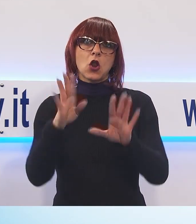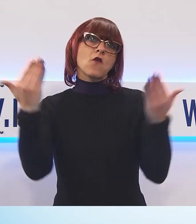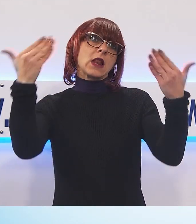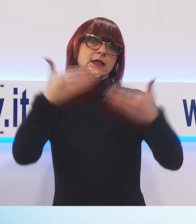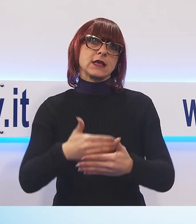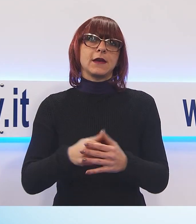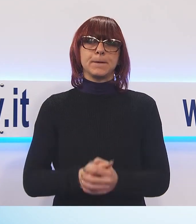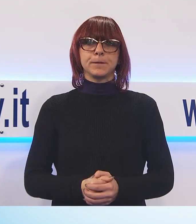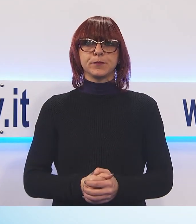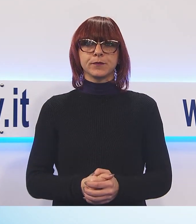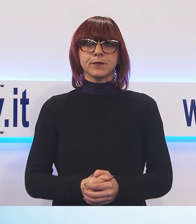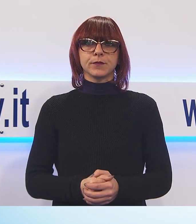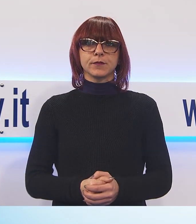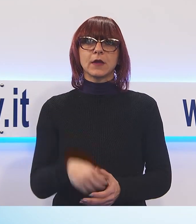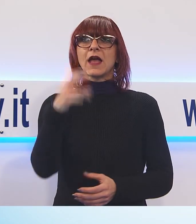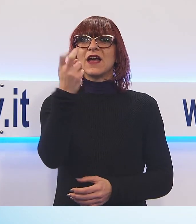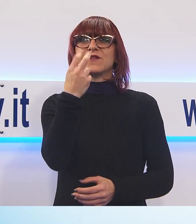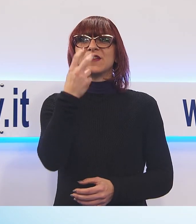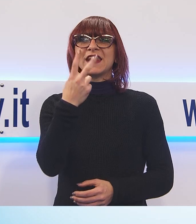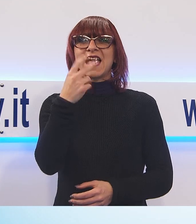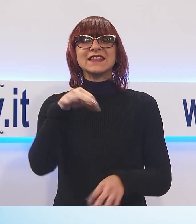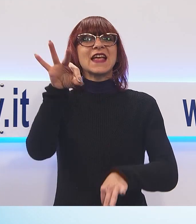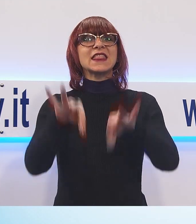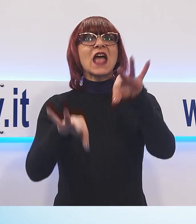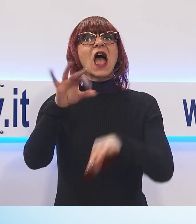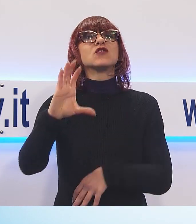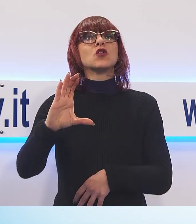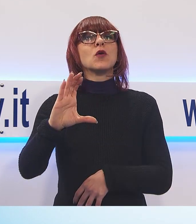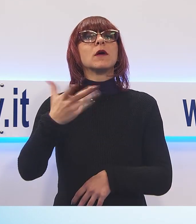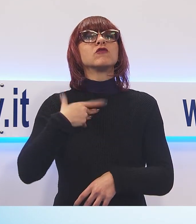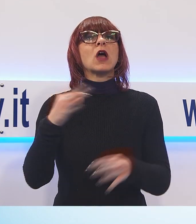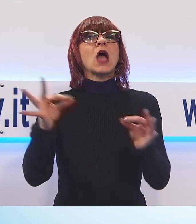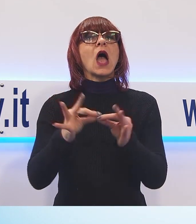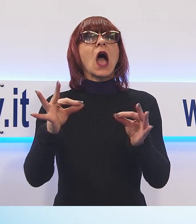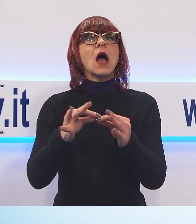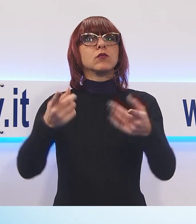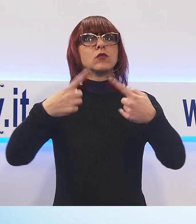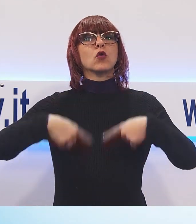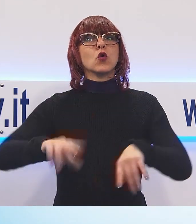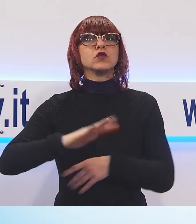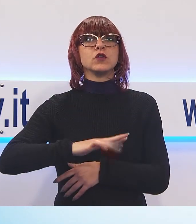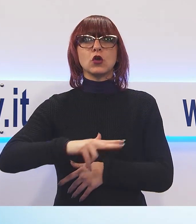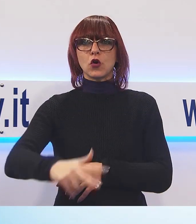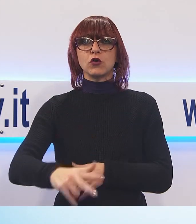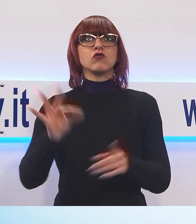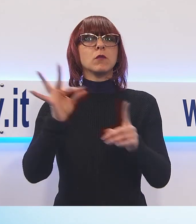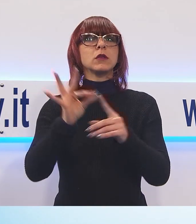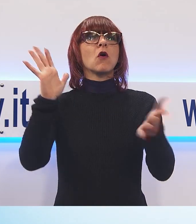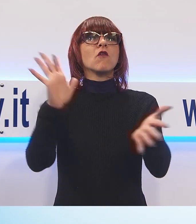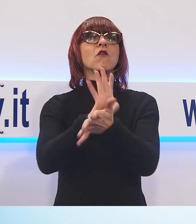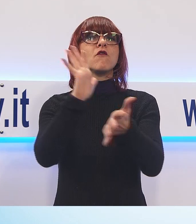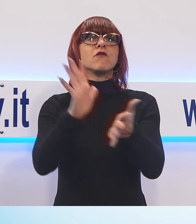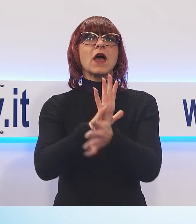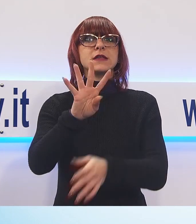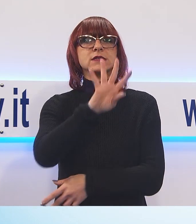A Firenze, al Teatro della Compagnia, si è svolta la seduta solenne del Consiglio regionale per celebrare la festa della Toscana, in